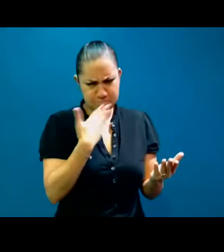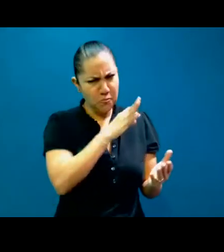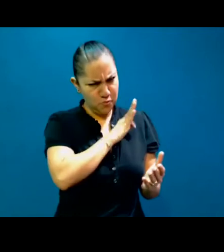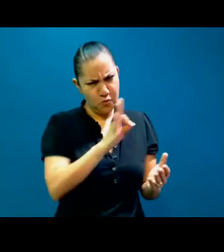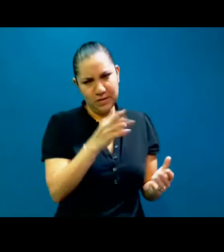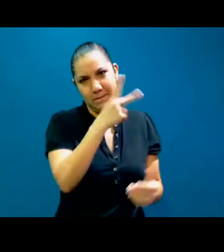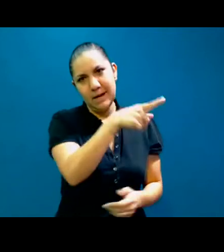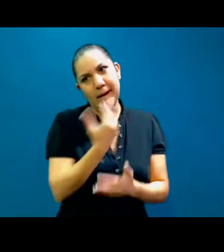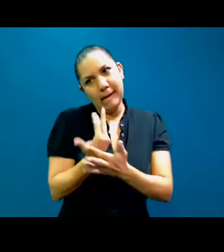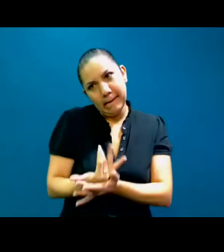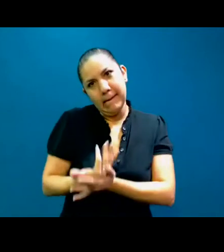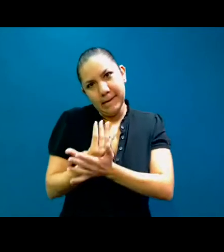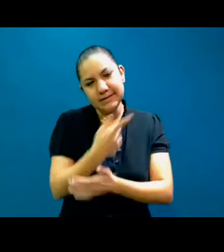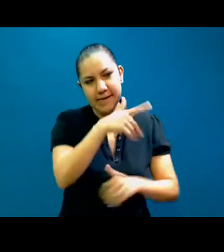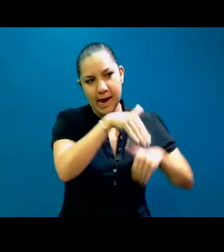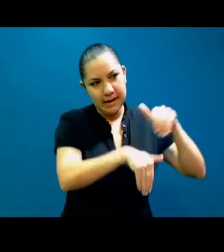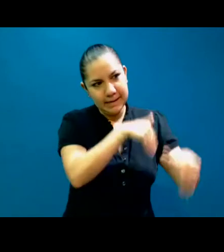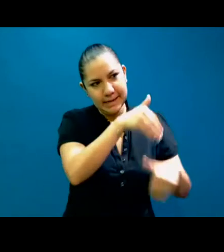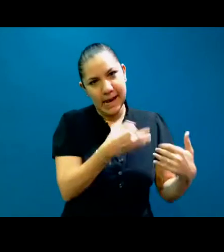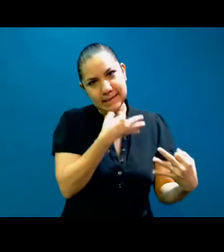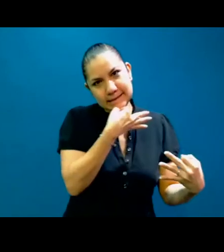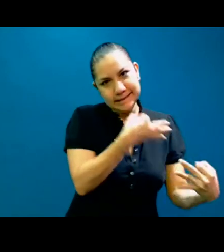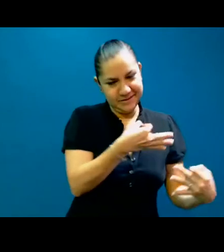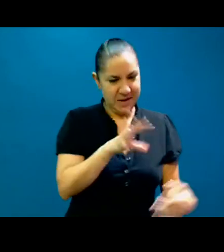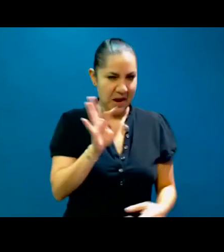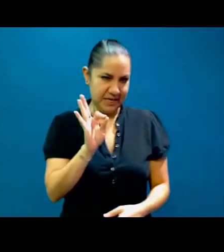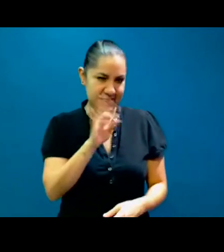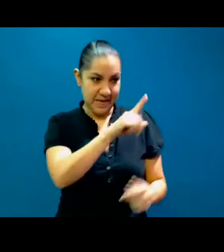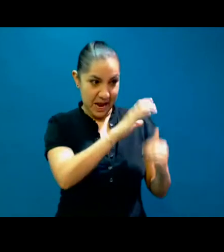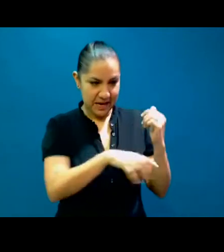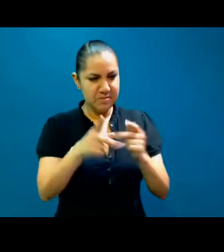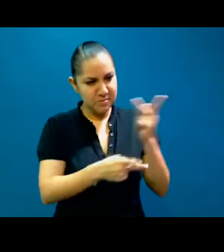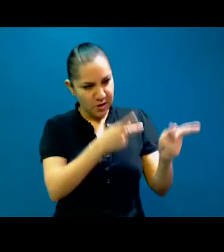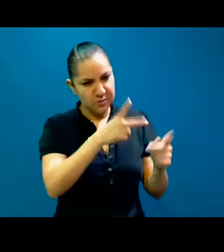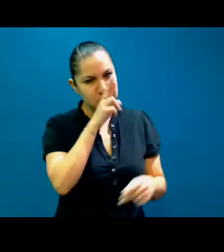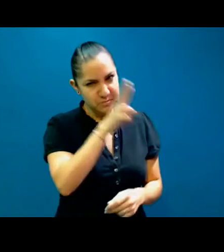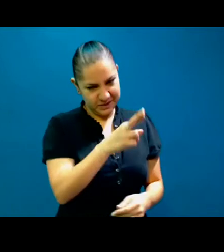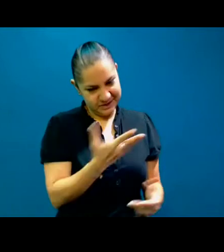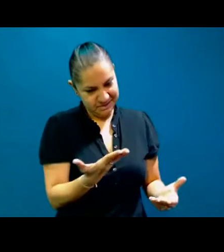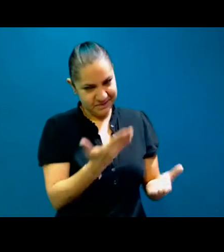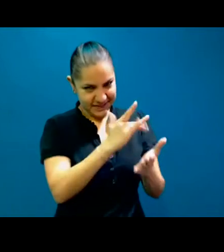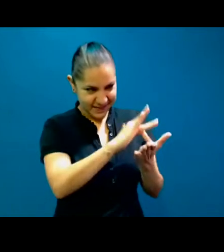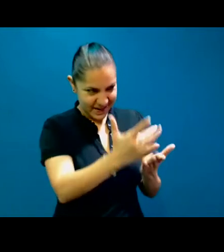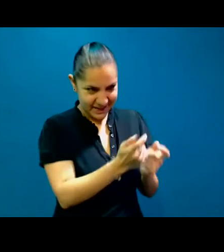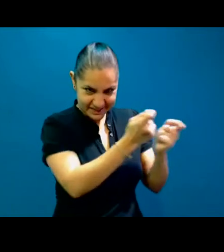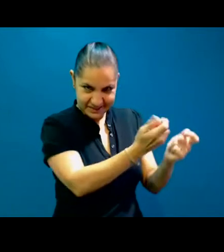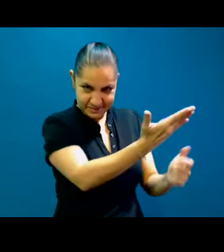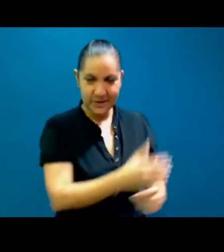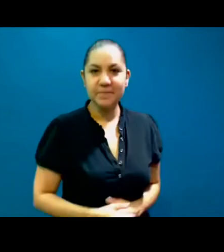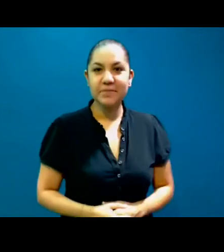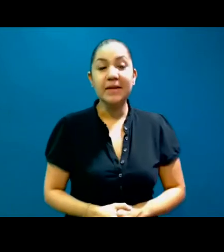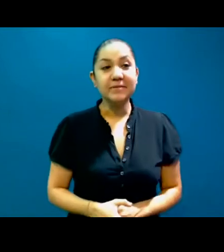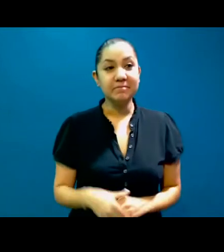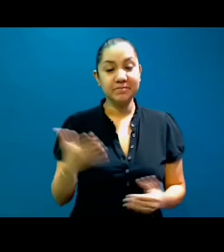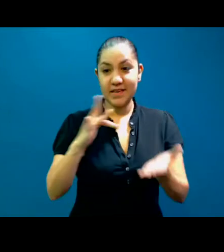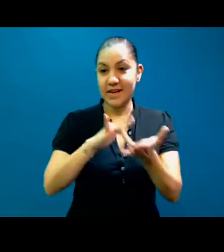más si está junto a la alberca. Entonces, Natalia, por favor, muchísimas gracias. Muy buenos días. Muchísimas gracias,